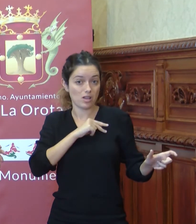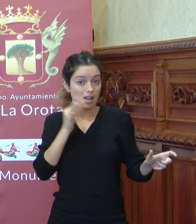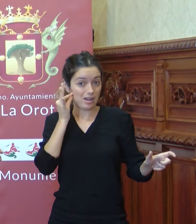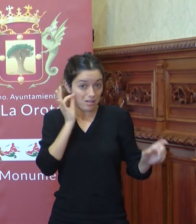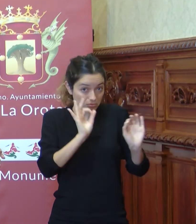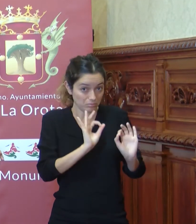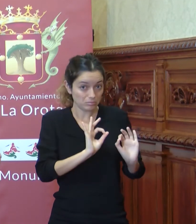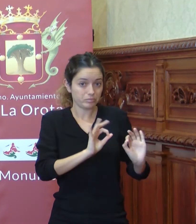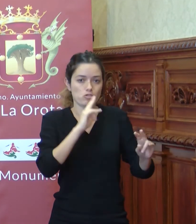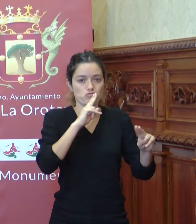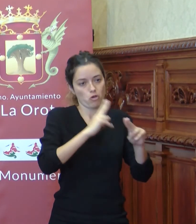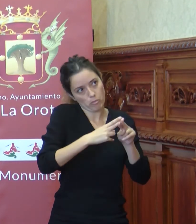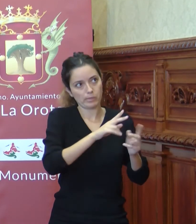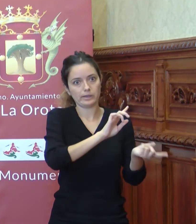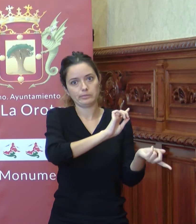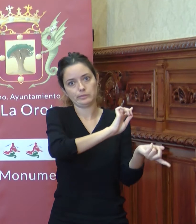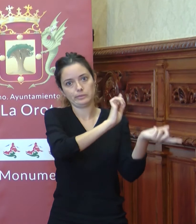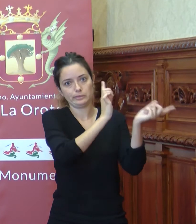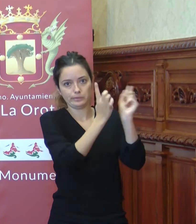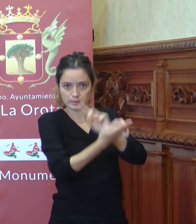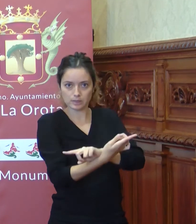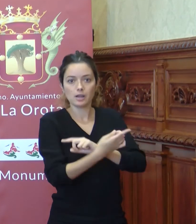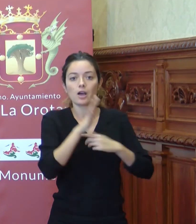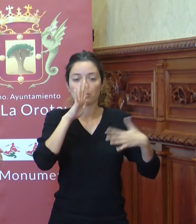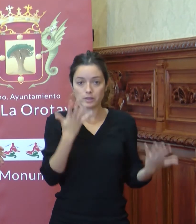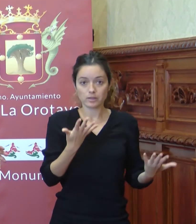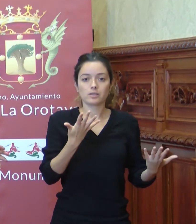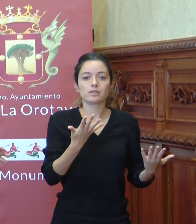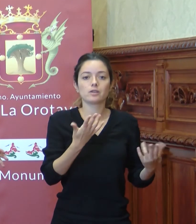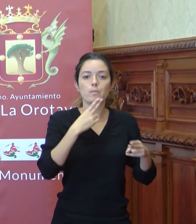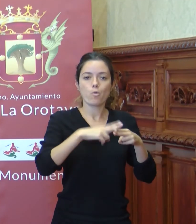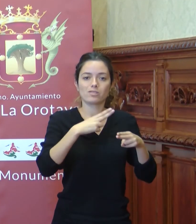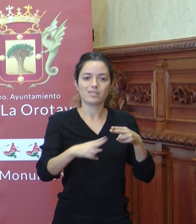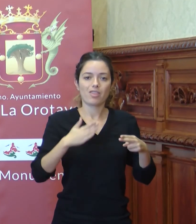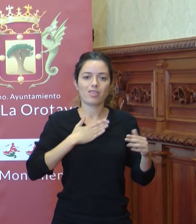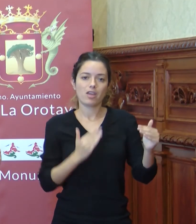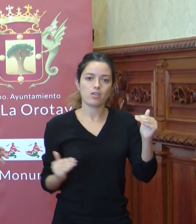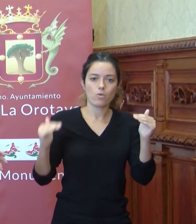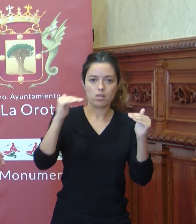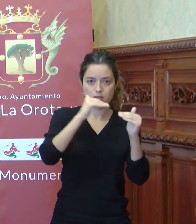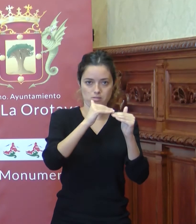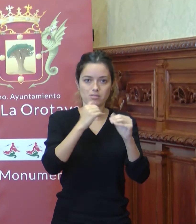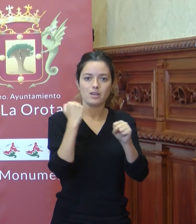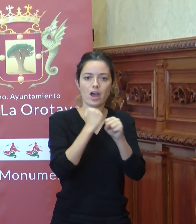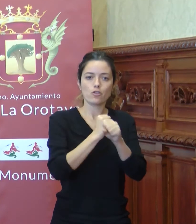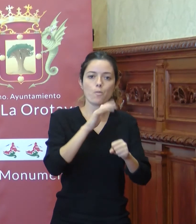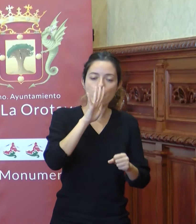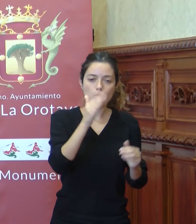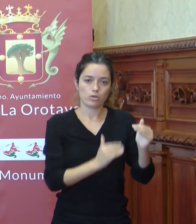evolucionando en nombre y que actualmente se llama de políticas de igualdad. Trabajando por la igualdad.